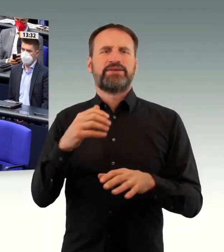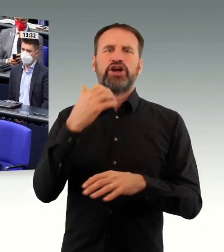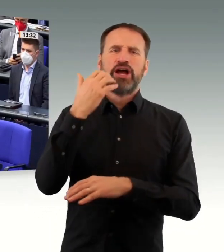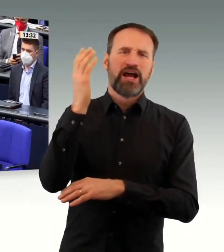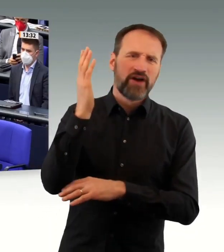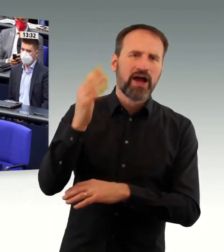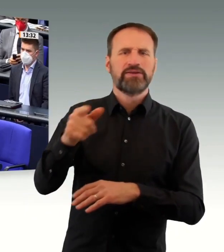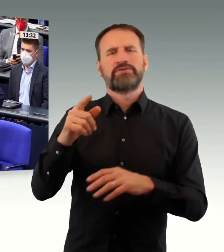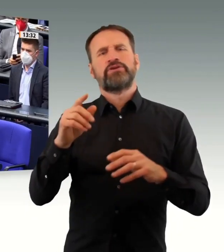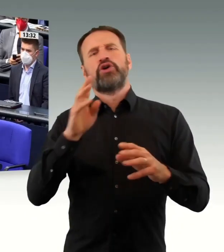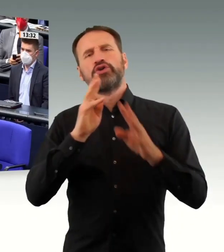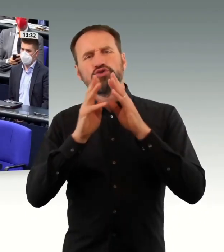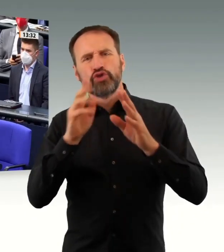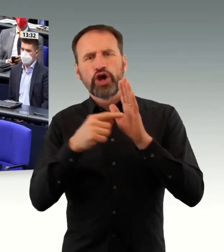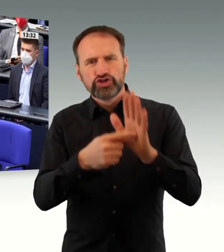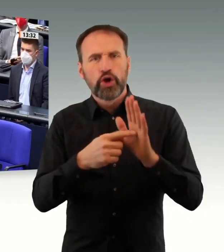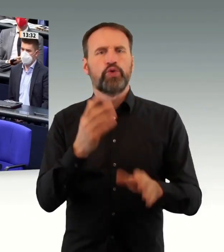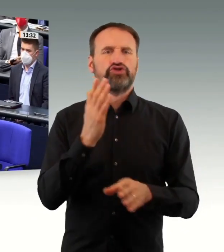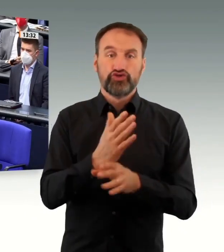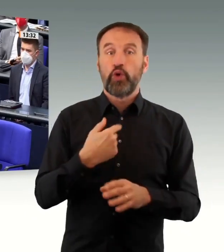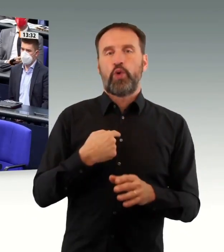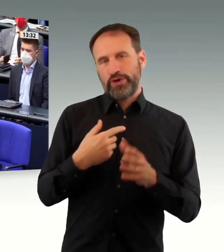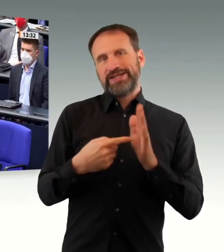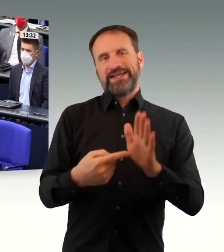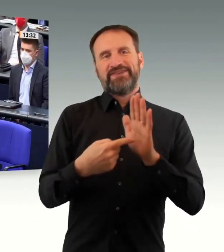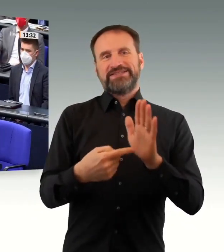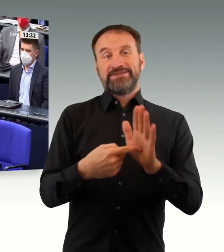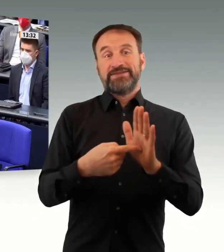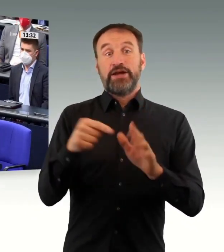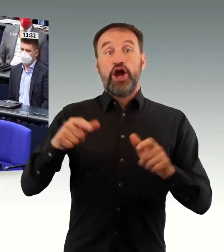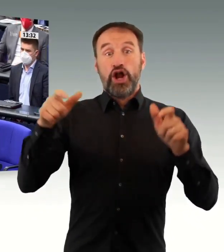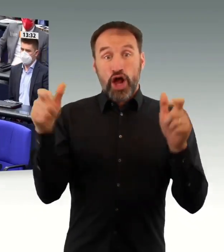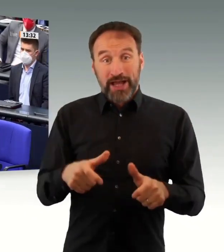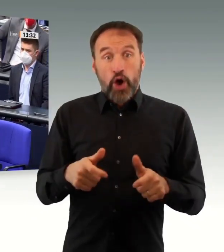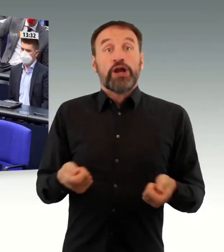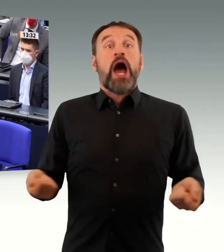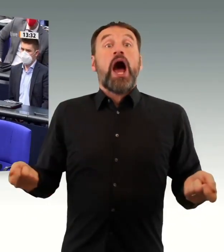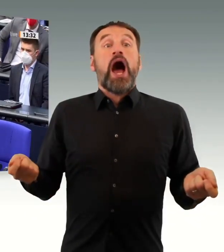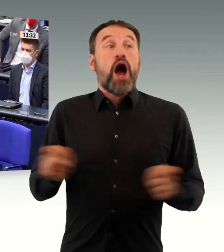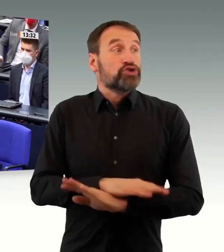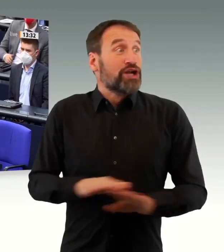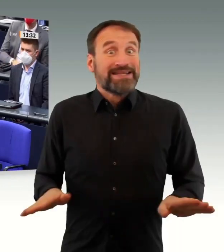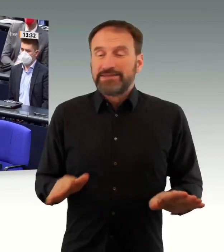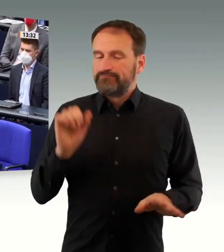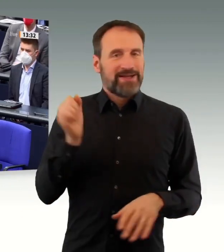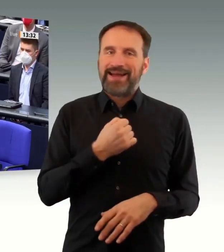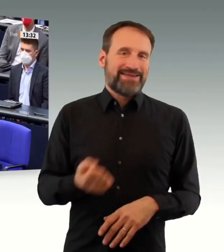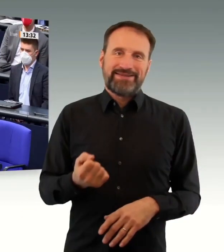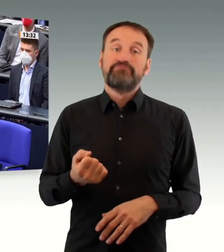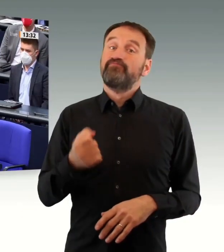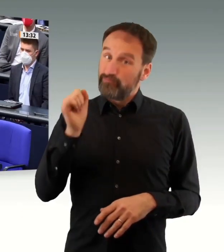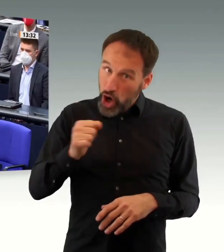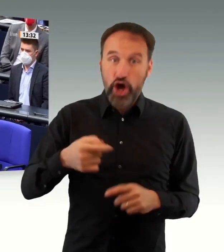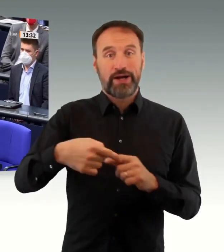einer schnelleren Verbreitung verbindet. Wenn diese Kombination stattfindet, was wir nicht hoffen, dann ist es so, dass wir an einem weiteren